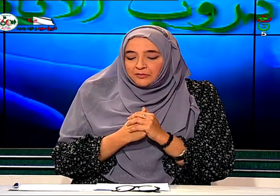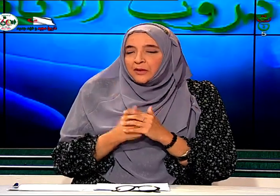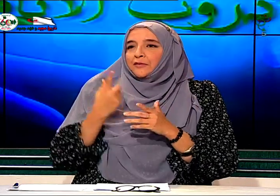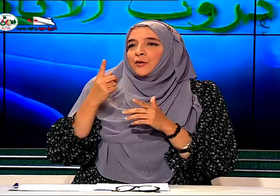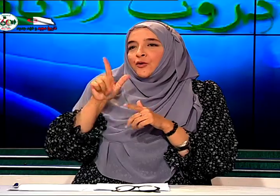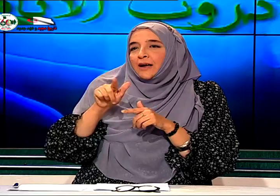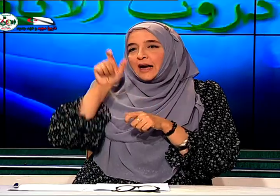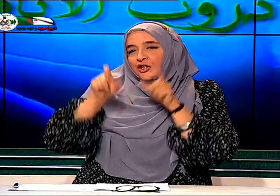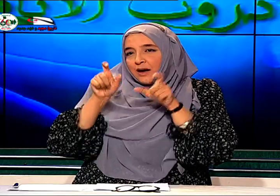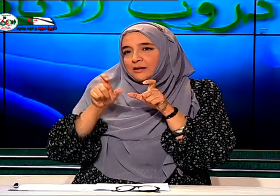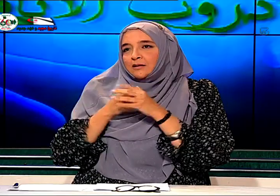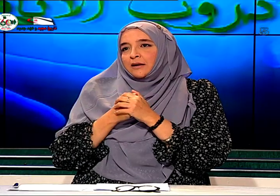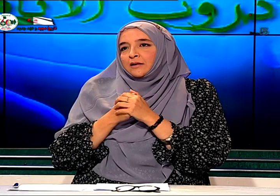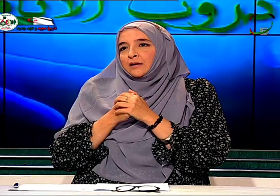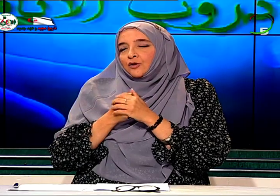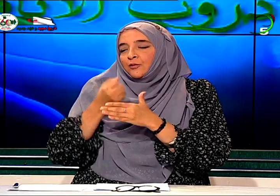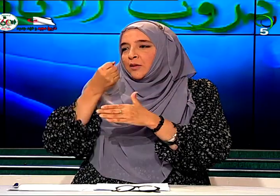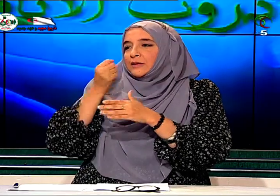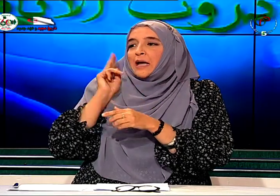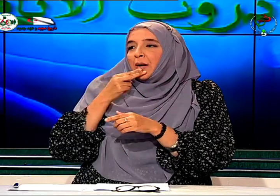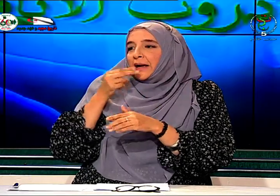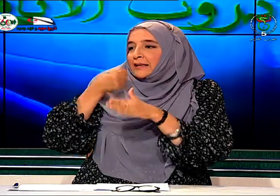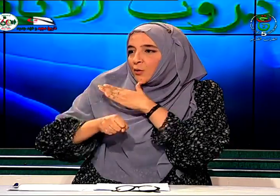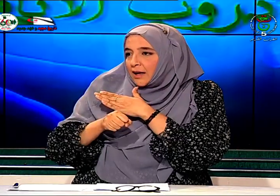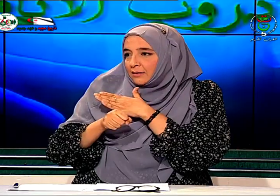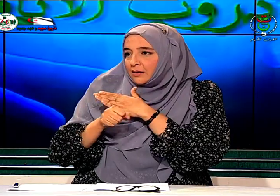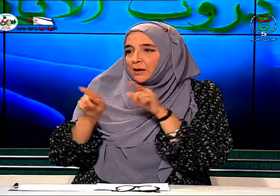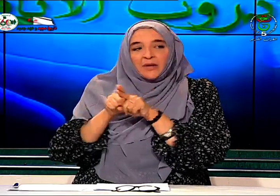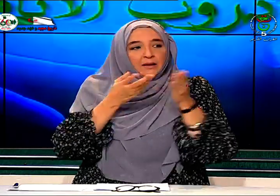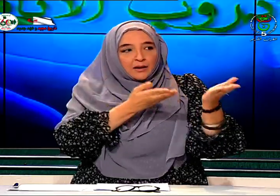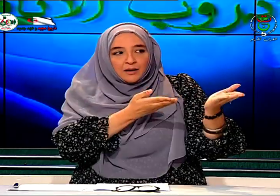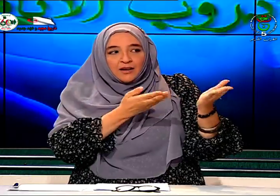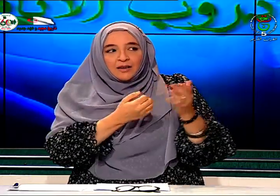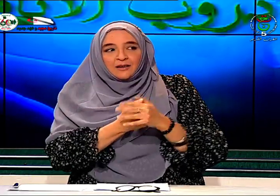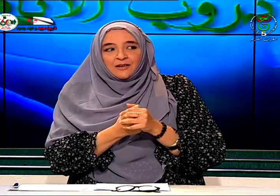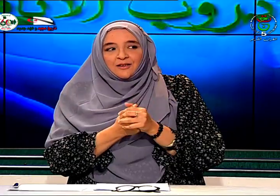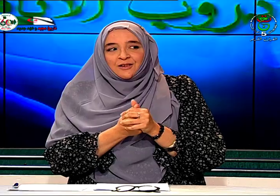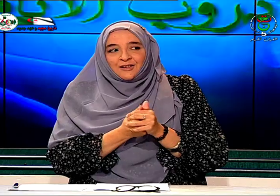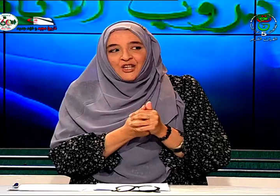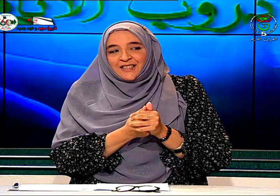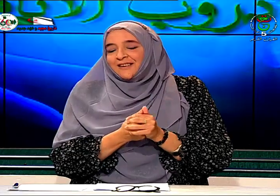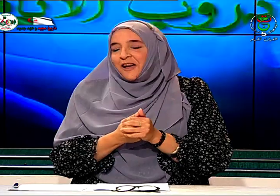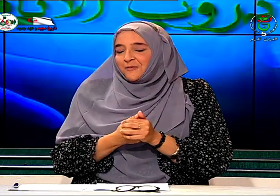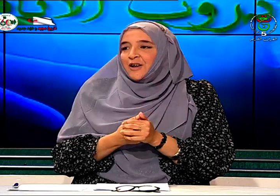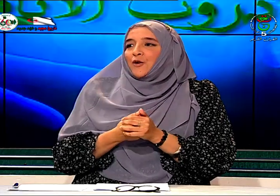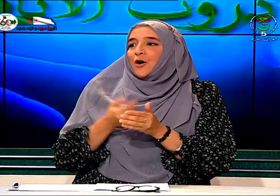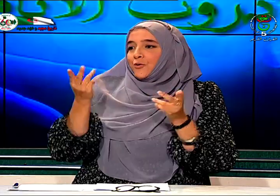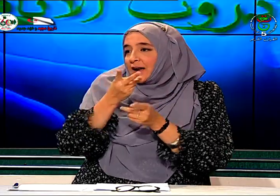هناك أشخاص يعني عندهم سمم عند الولادة مثل جازية نعم وهناك